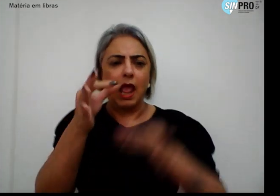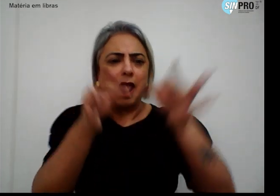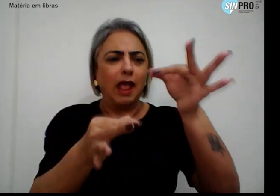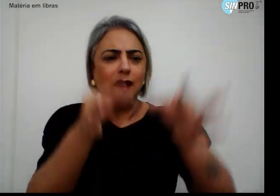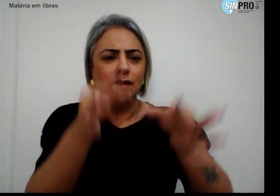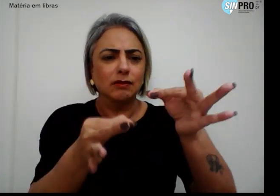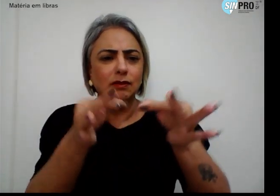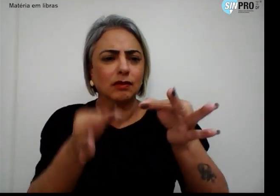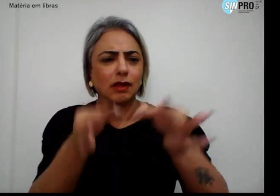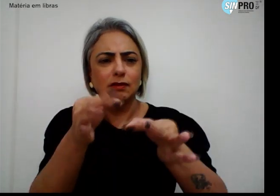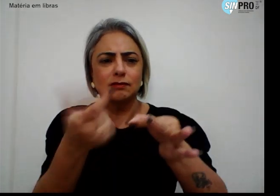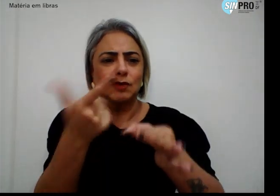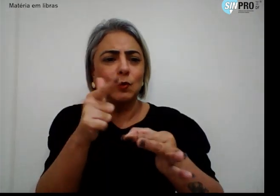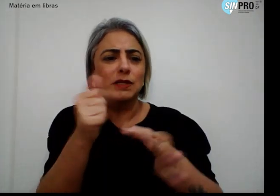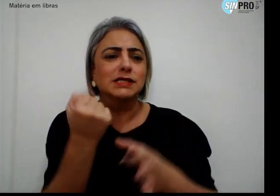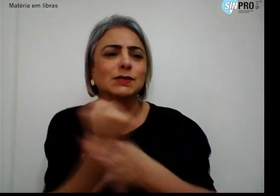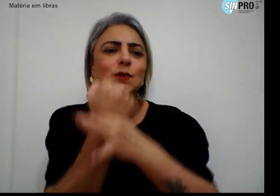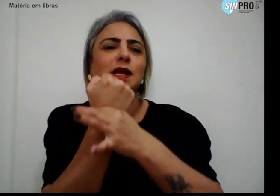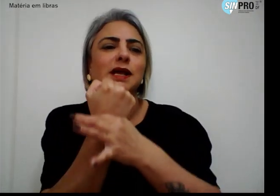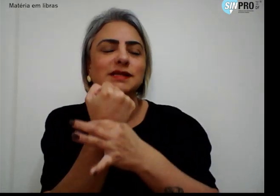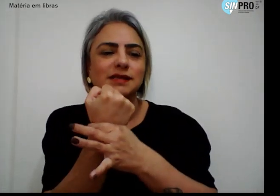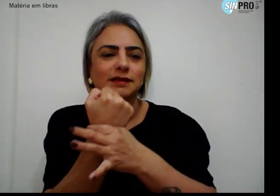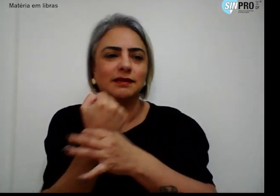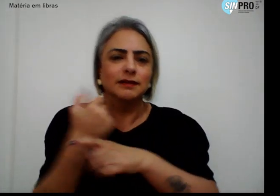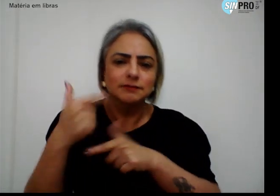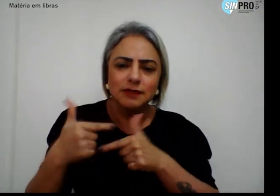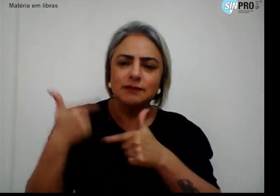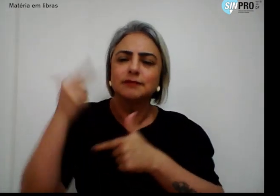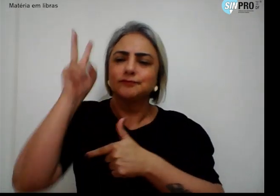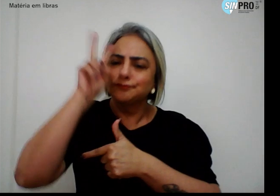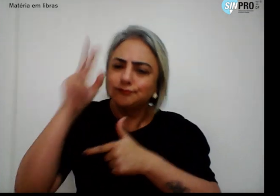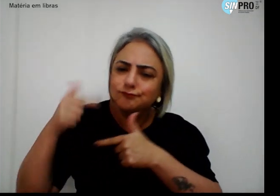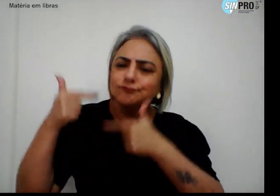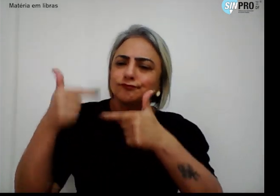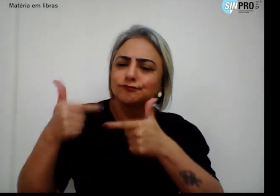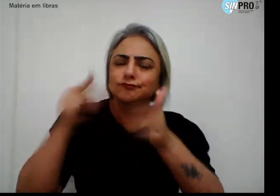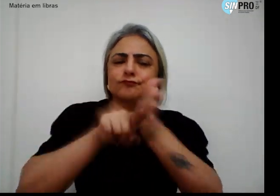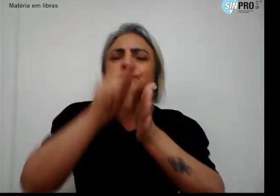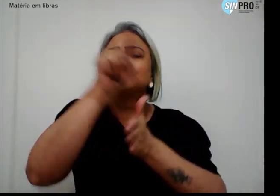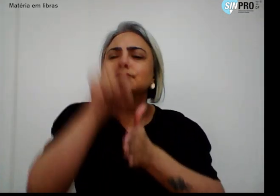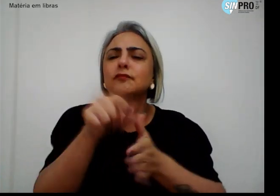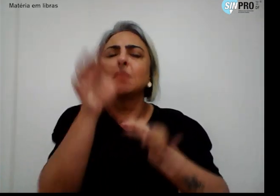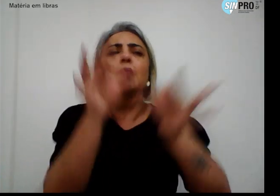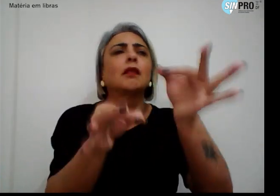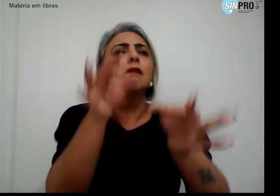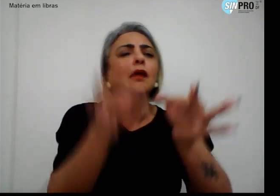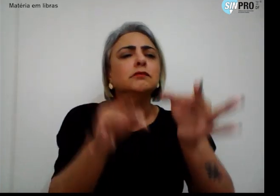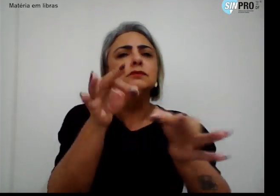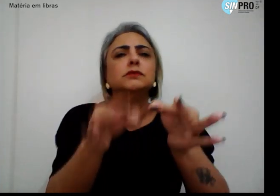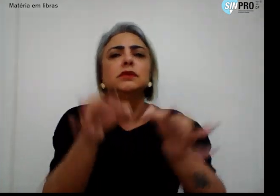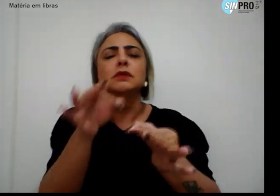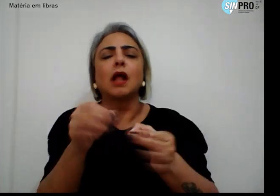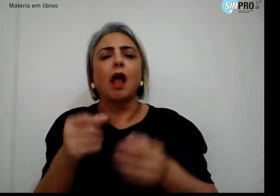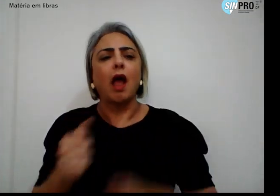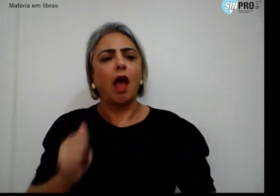inconsistente e vem historicamente questionando na justiça a postura do CREF.